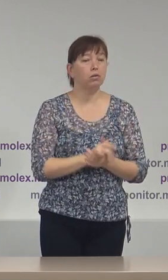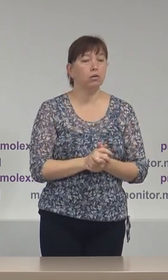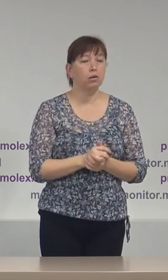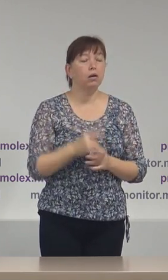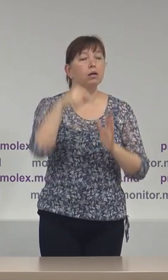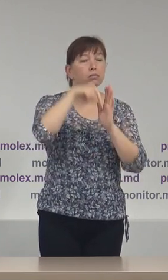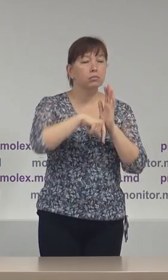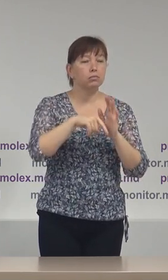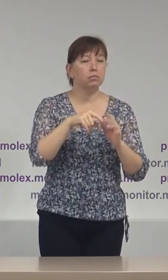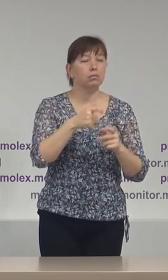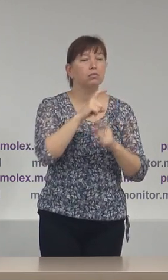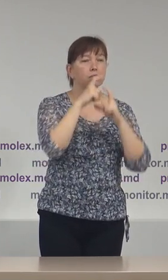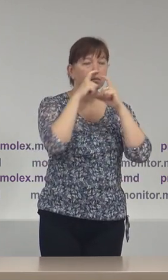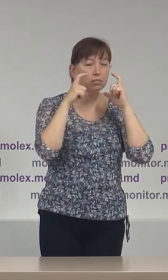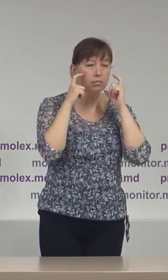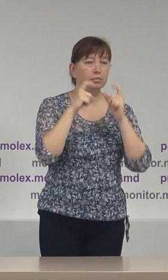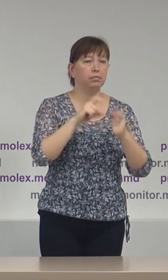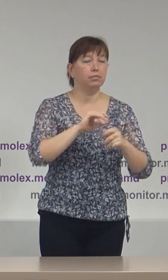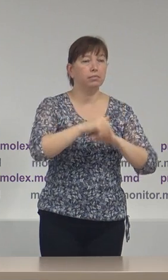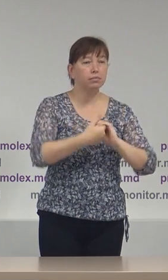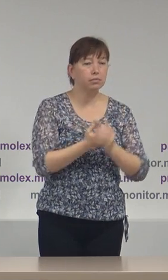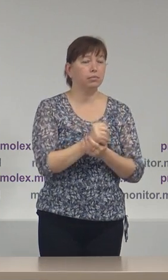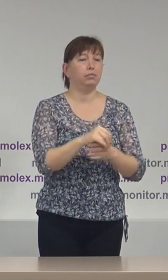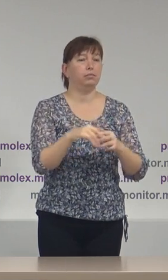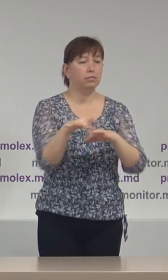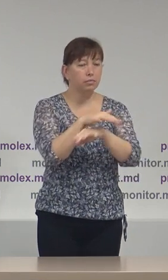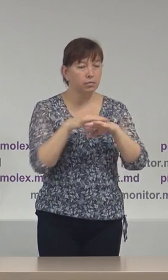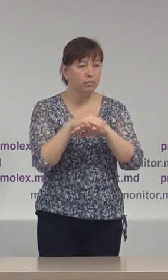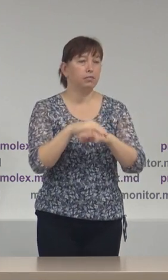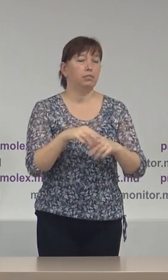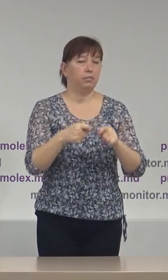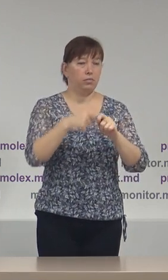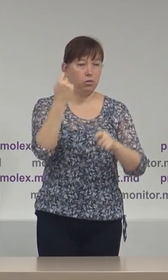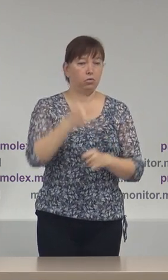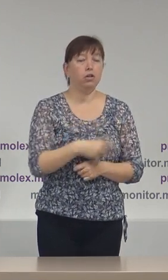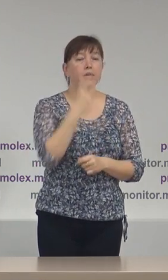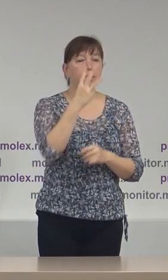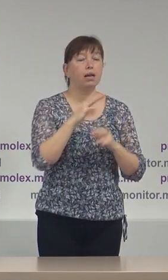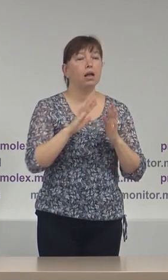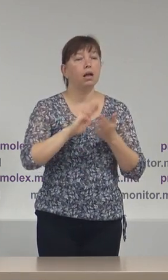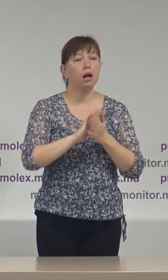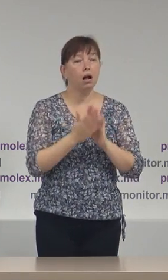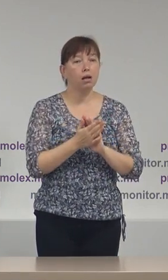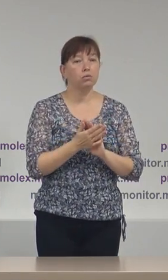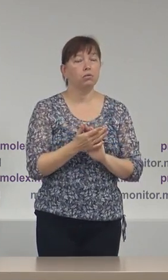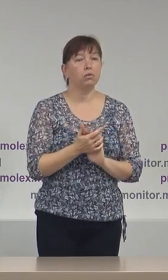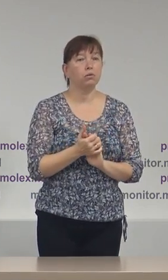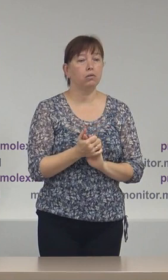normelor sanitare epidemiologice de către candidați în trei cazuri este vorba de